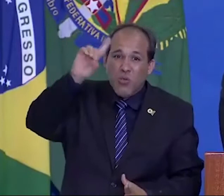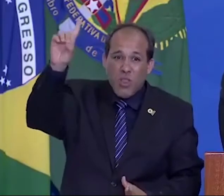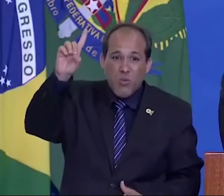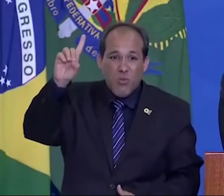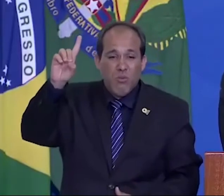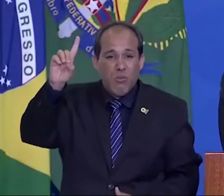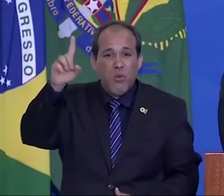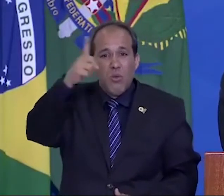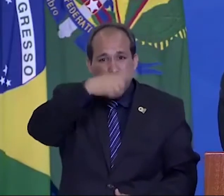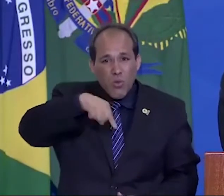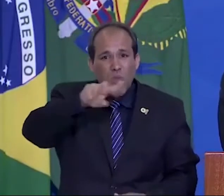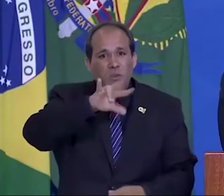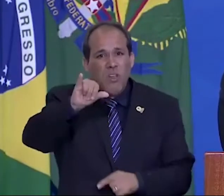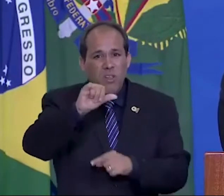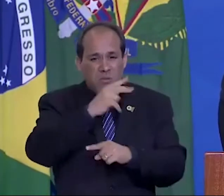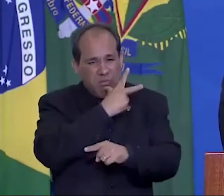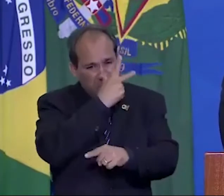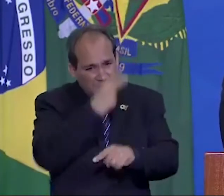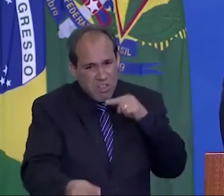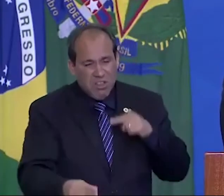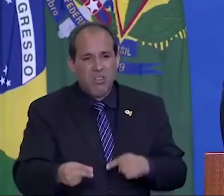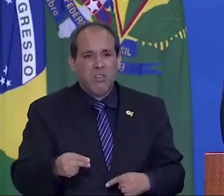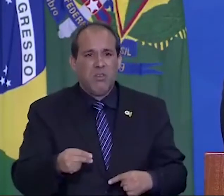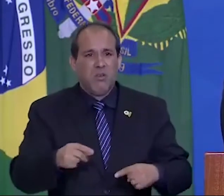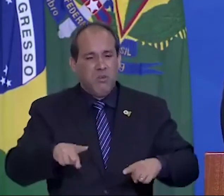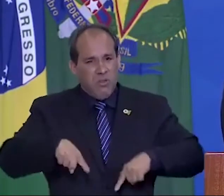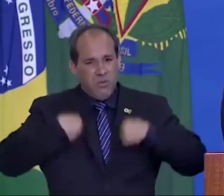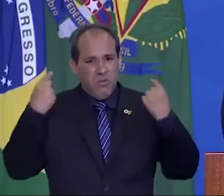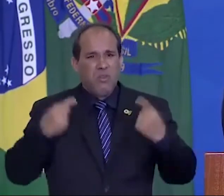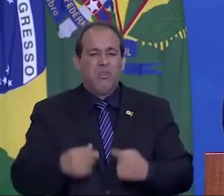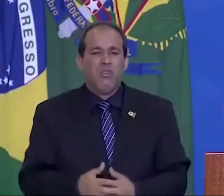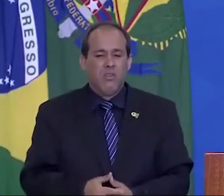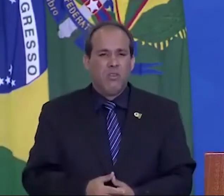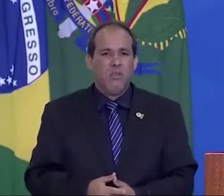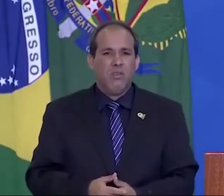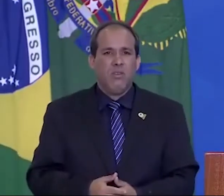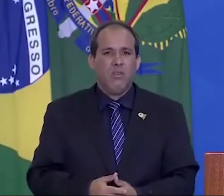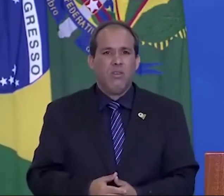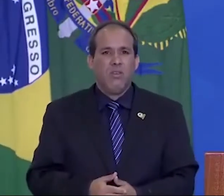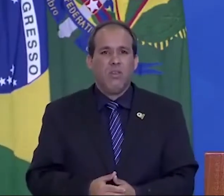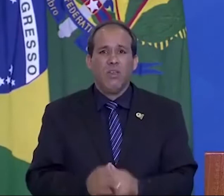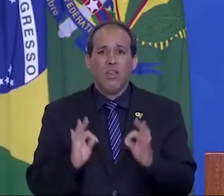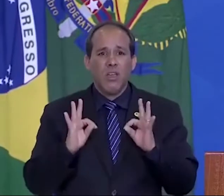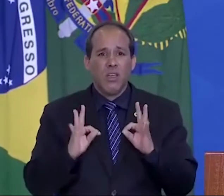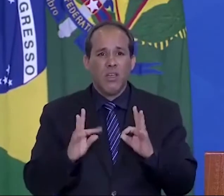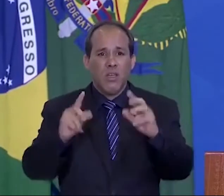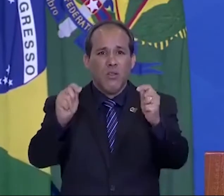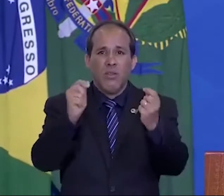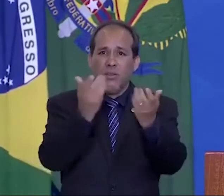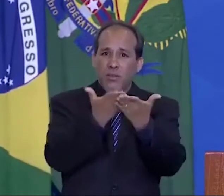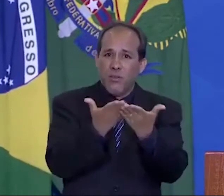superaremos os obstáculos. a todos vocês nesse momento.